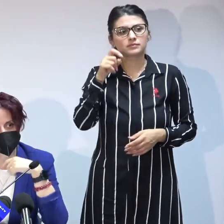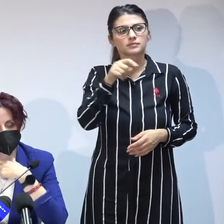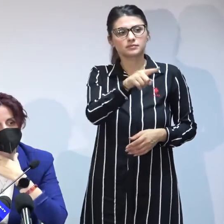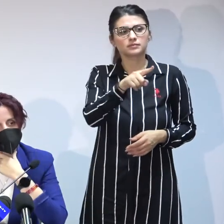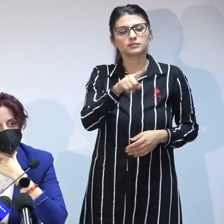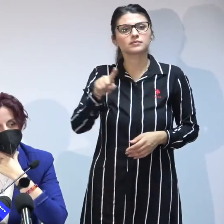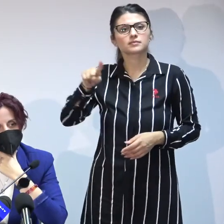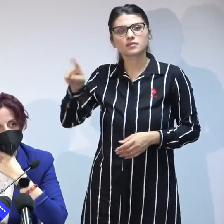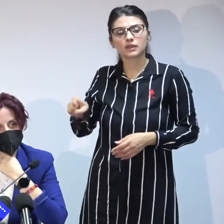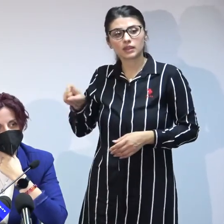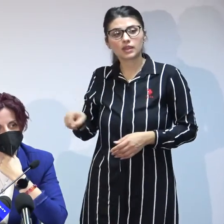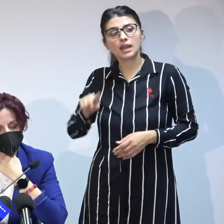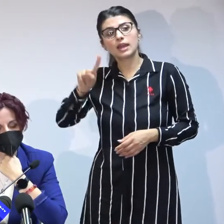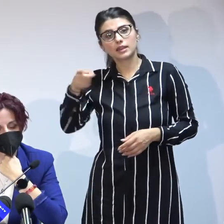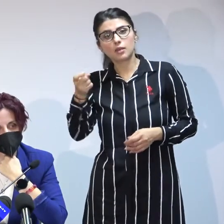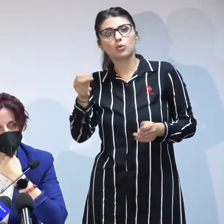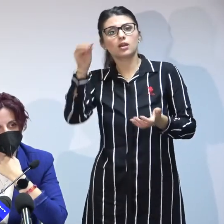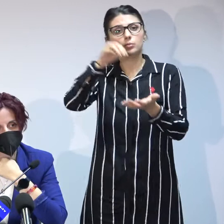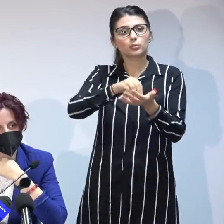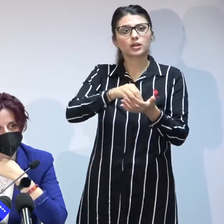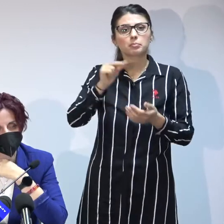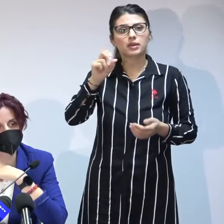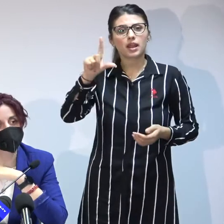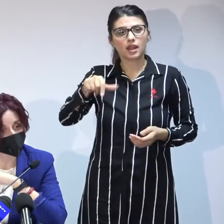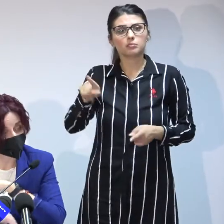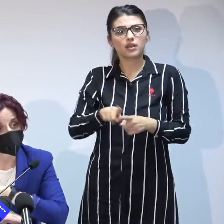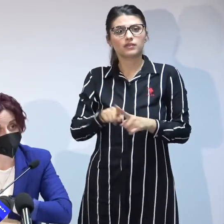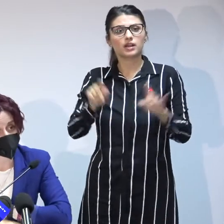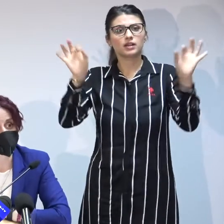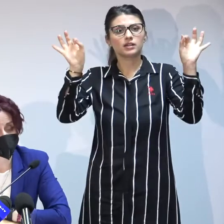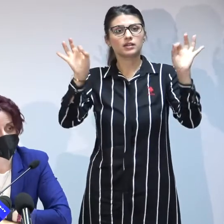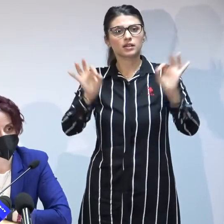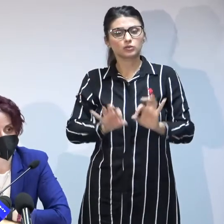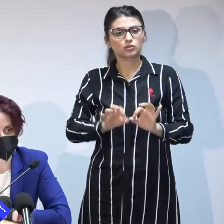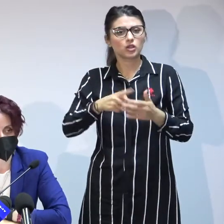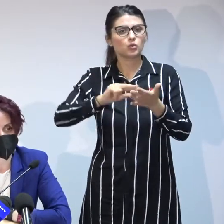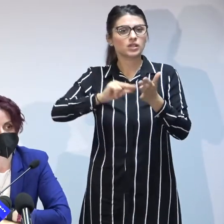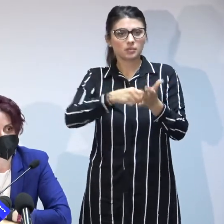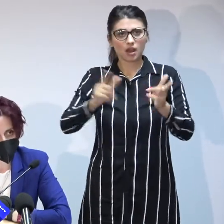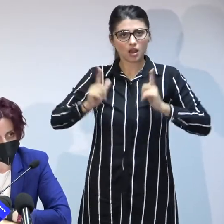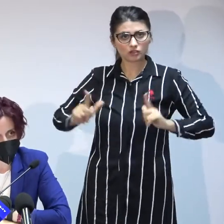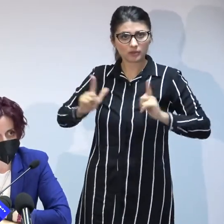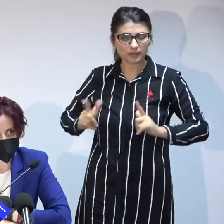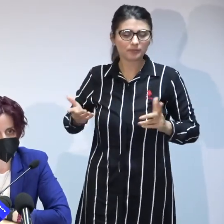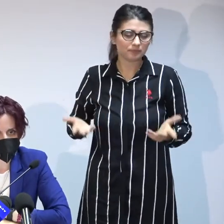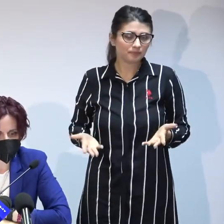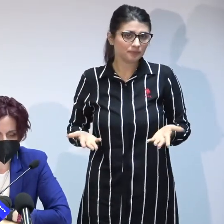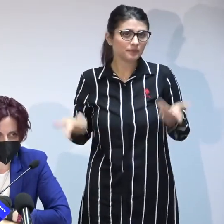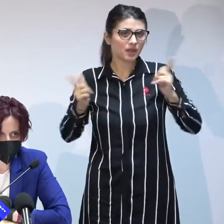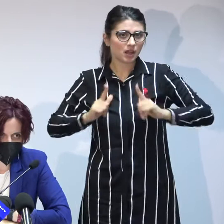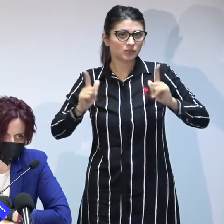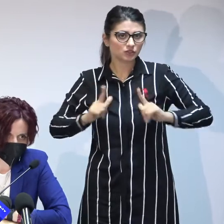trebuie adoptată în plen și ea prevede reducerea de această încă așteptăm încă așteptăm